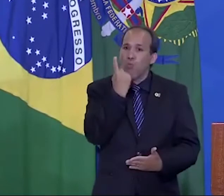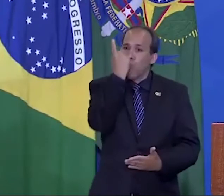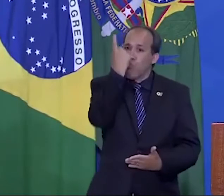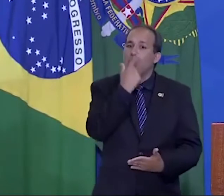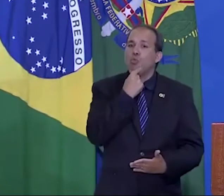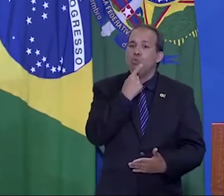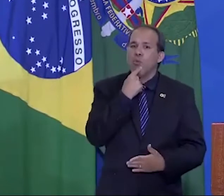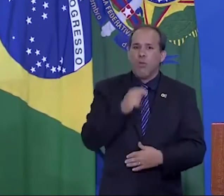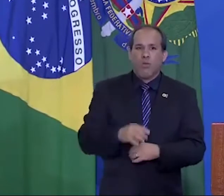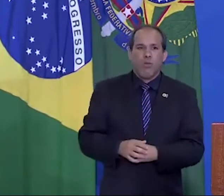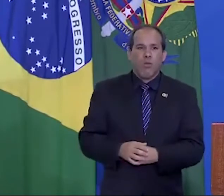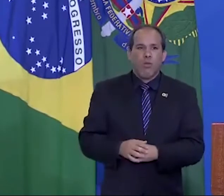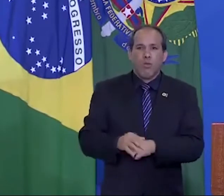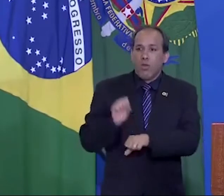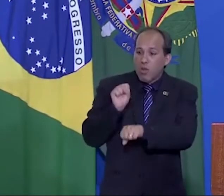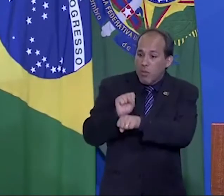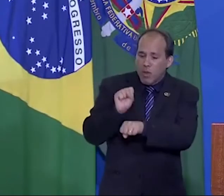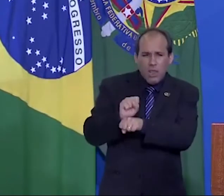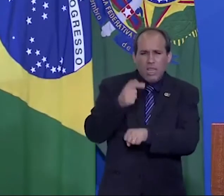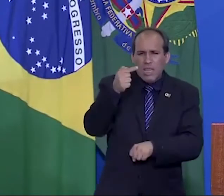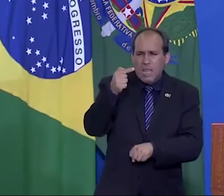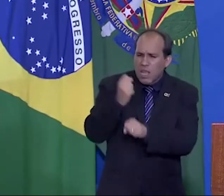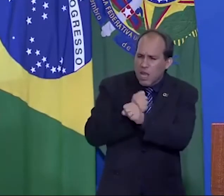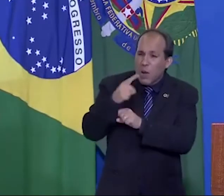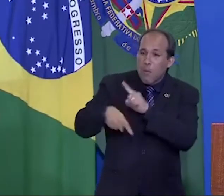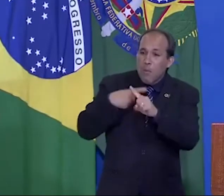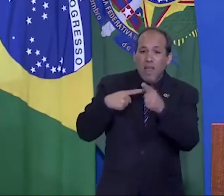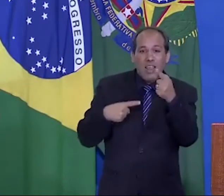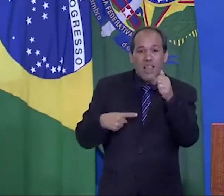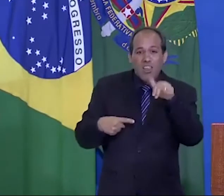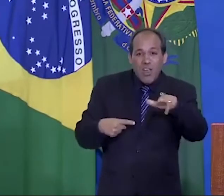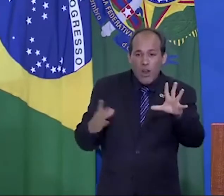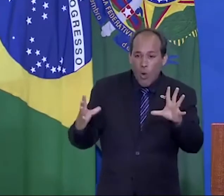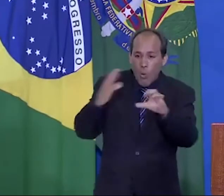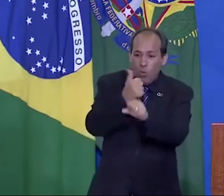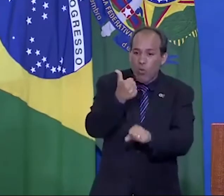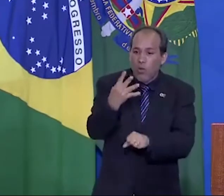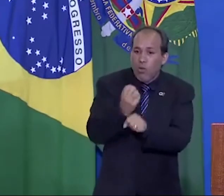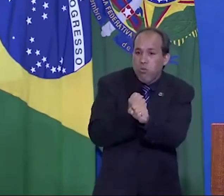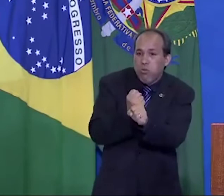sete mais sete, quatorze anos pela sua esposa.